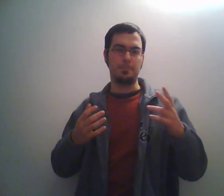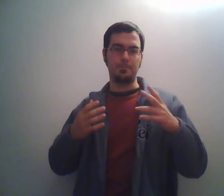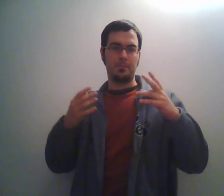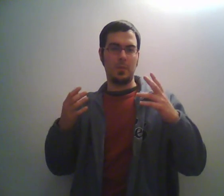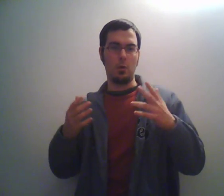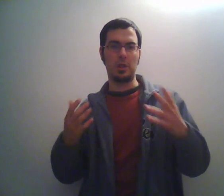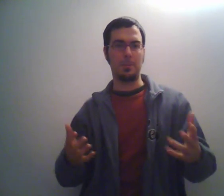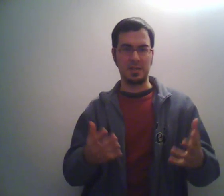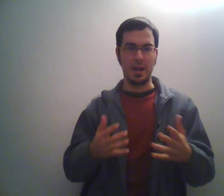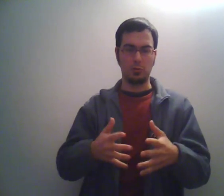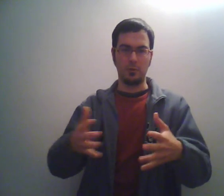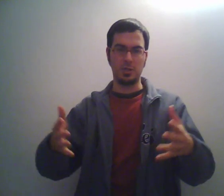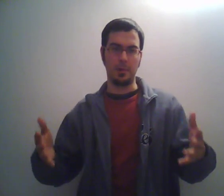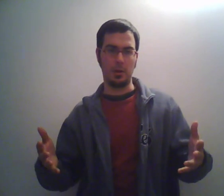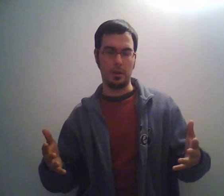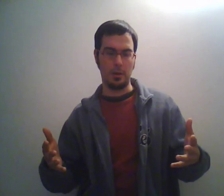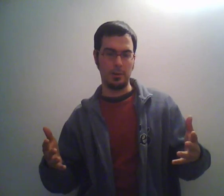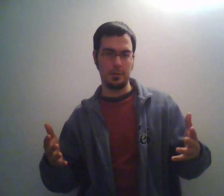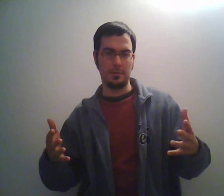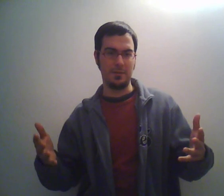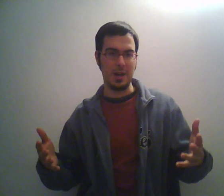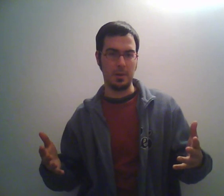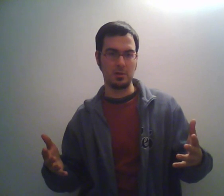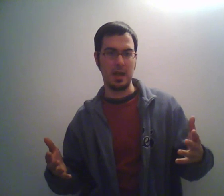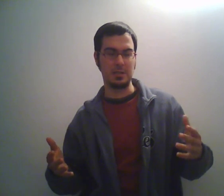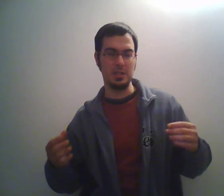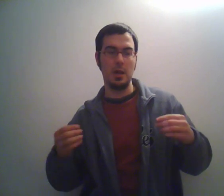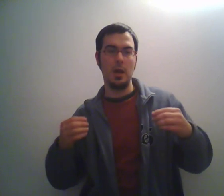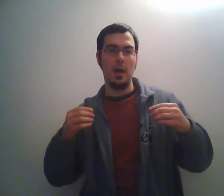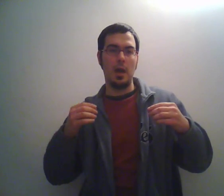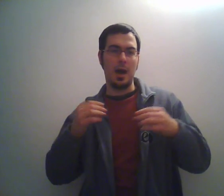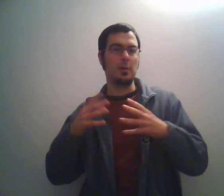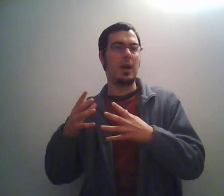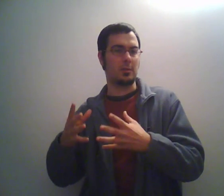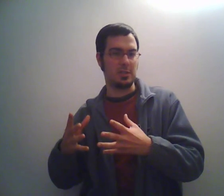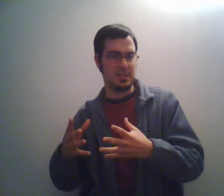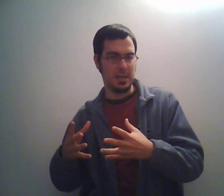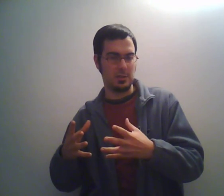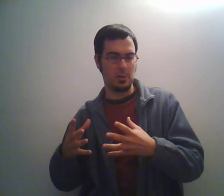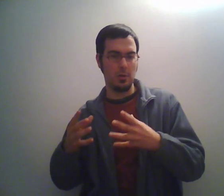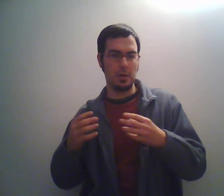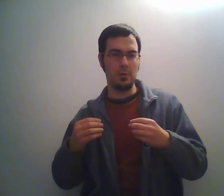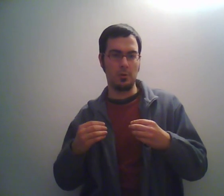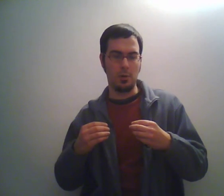che, oltre a prestare la sua voce per dei vari personaggi, ha doppiato a se stesso in uno